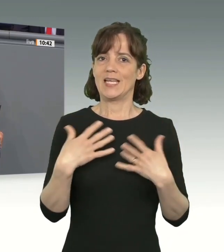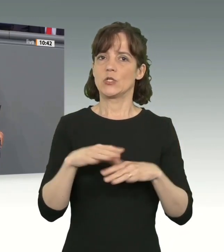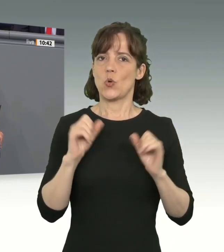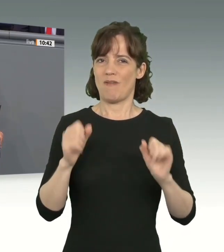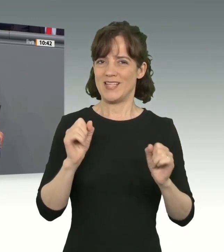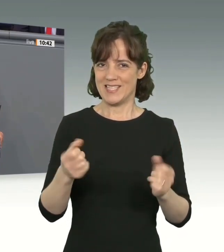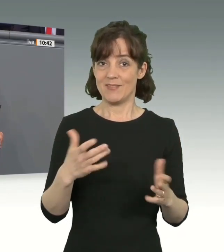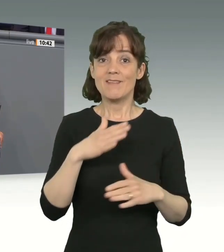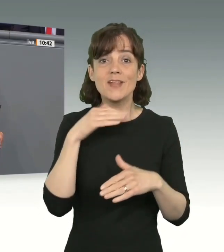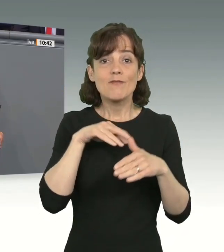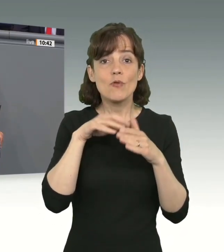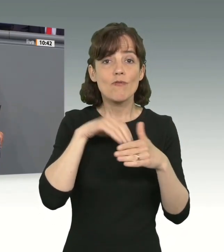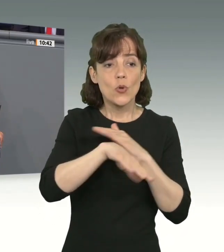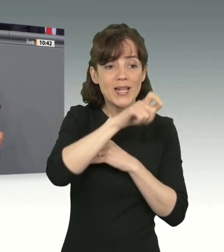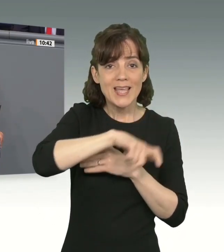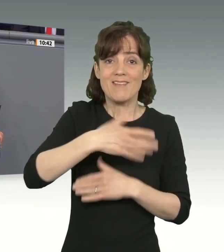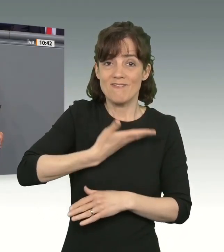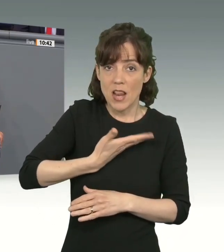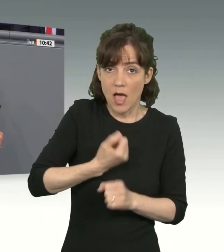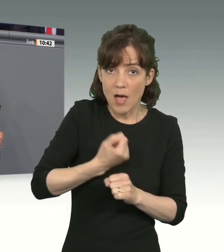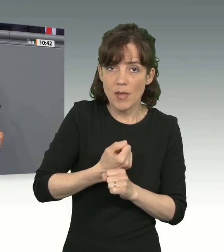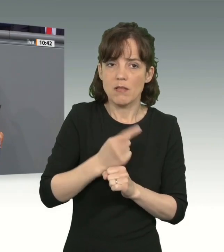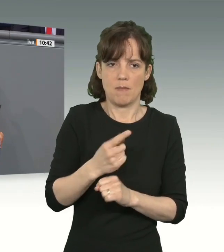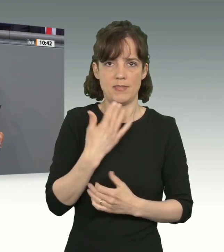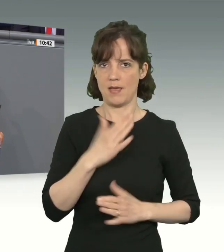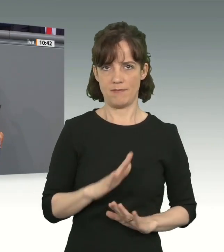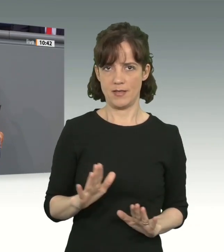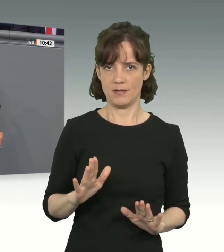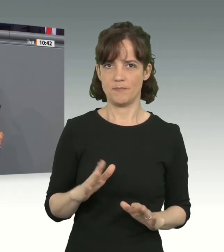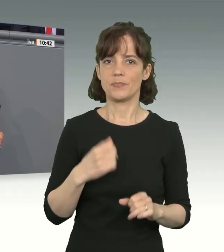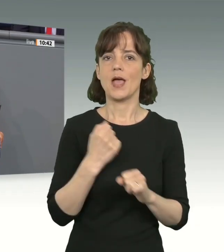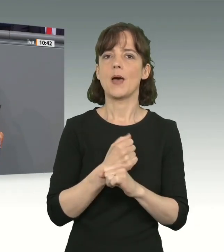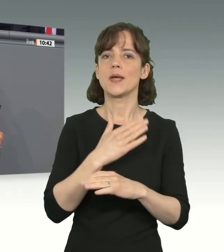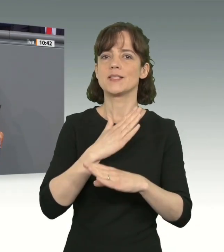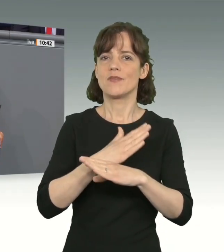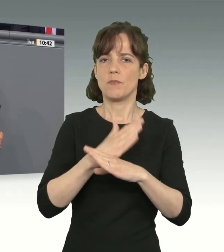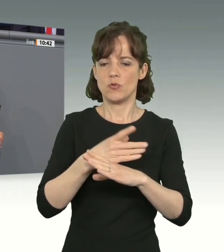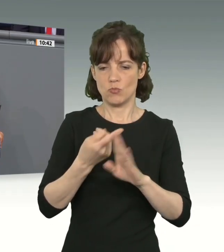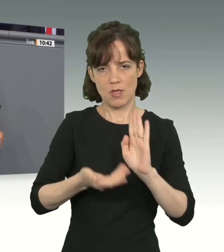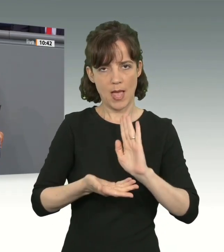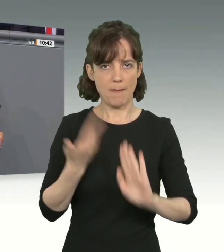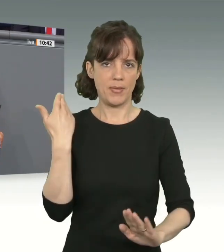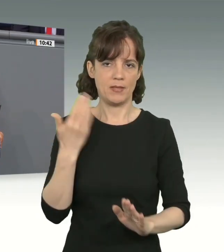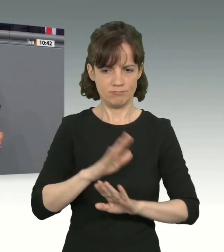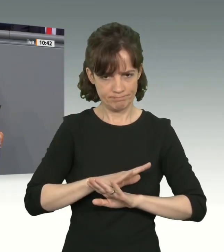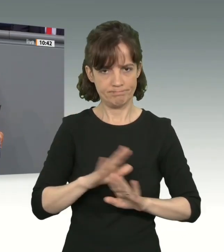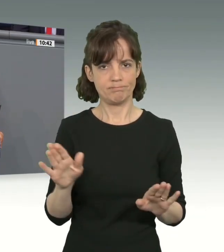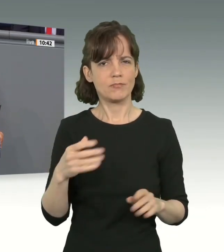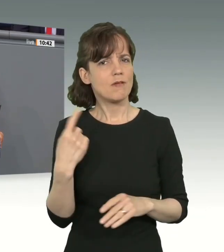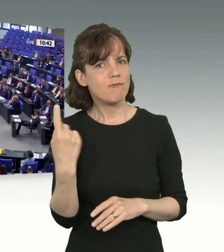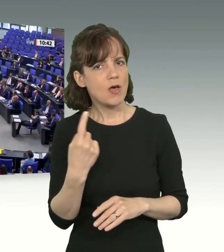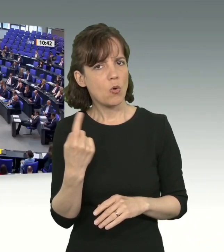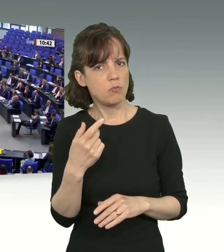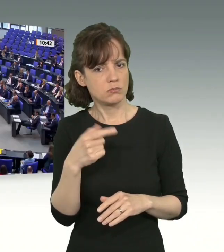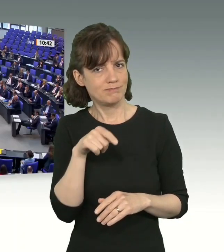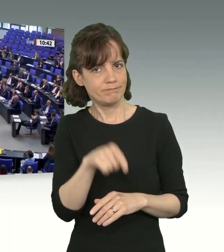Viele Geflüchtete wollen arbeiten, dürfen es aber nicht. Das Arbeitsverbot gehört endlich abgeschafft, meine Damen und Herren. Warum machen Sie da